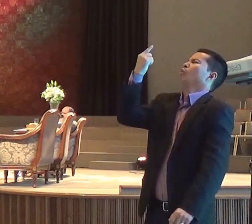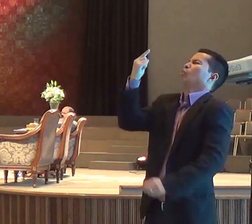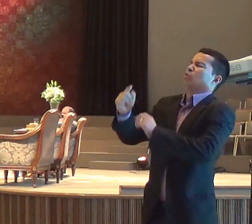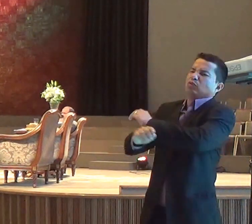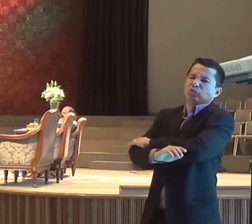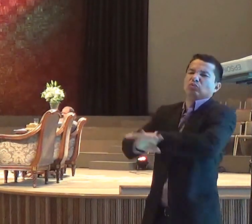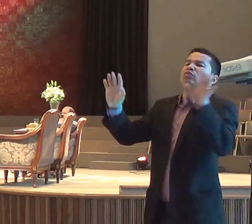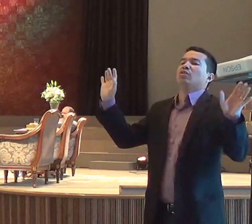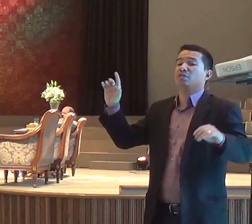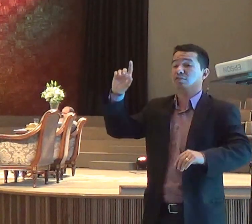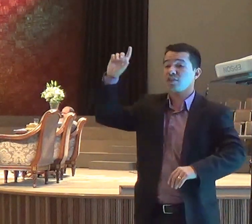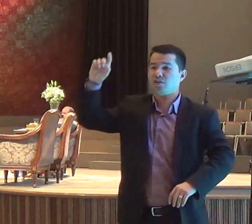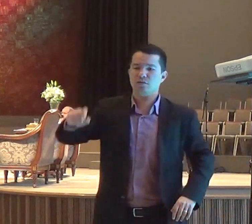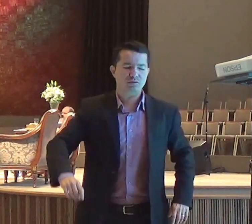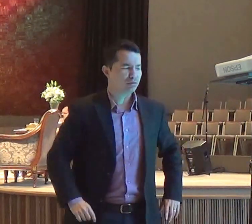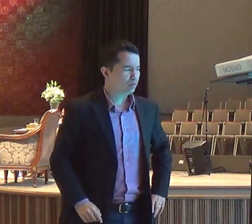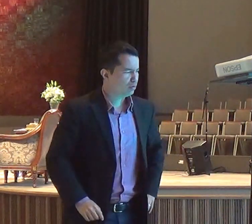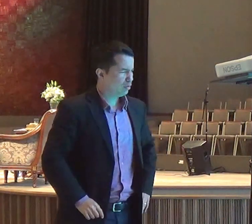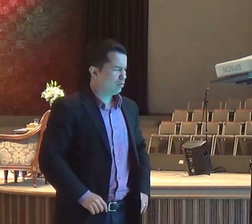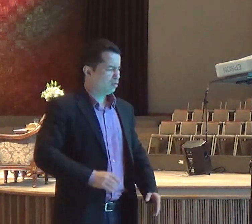e aí Deus vai dizer para ele, para com isso homem,